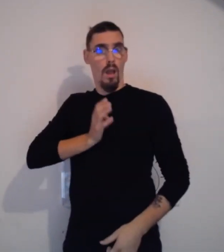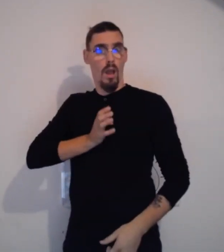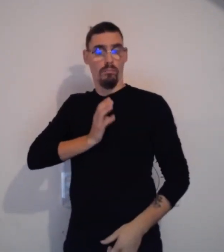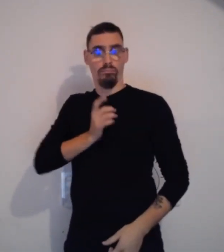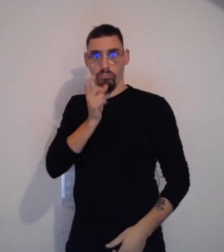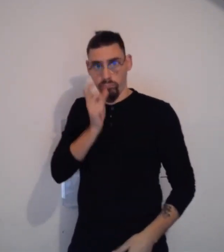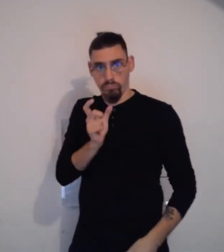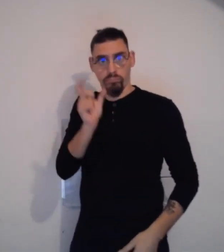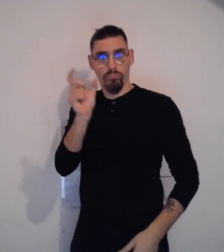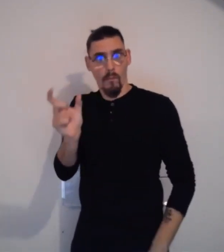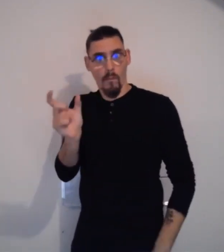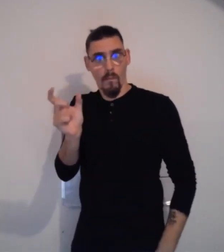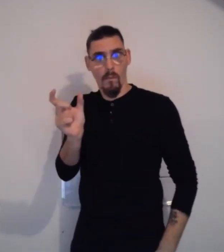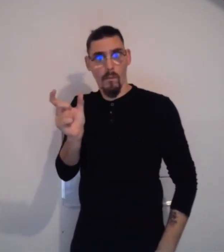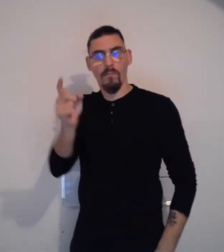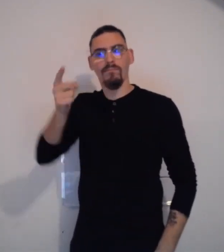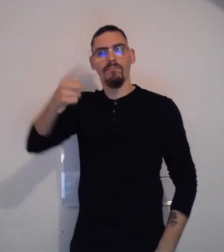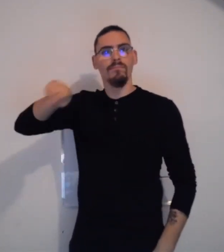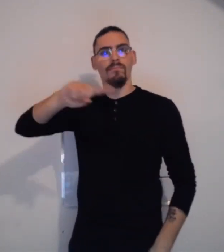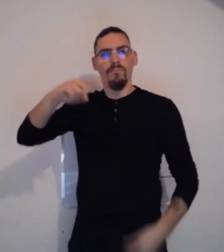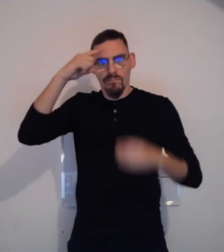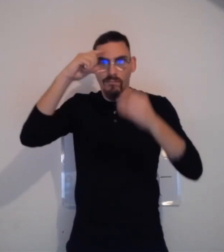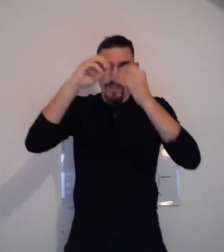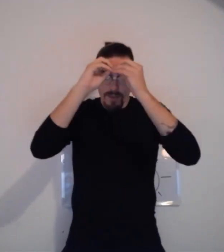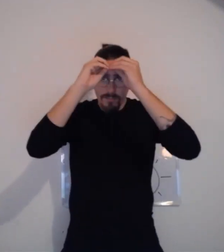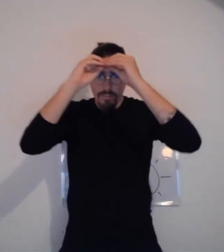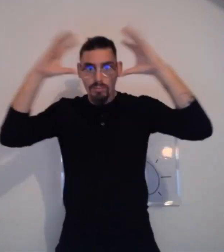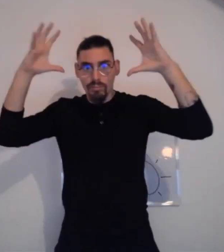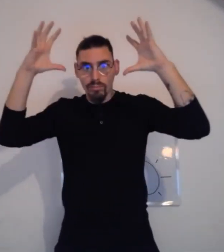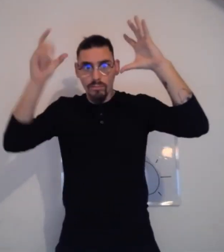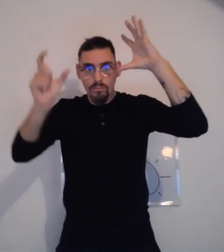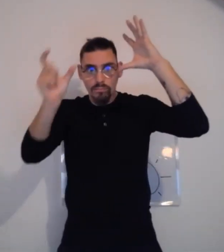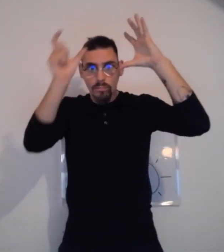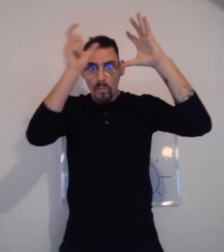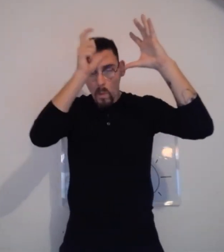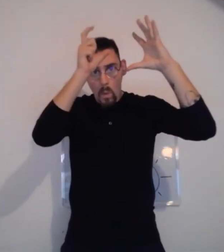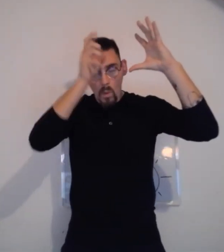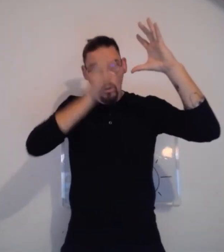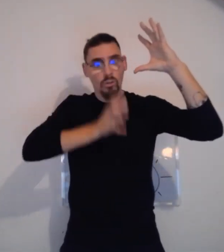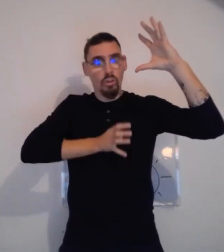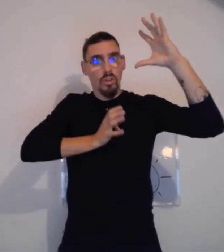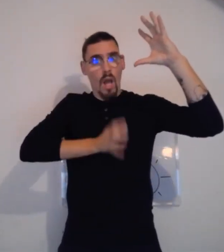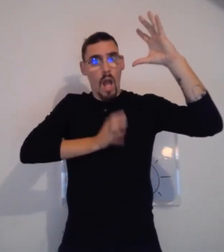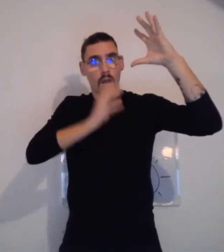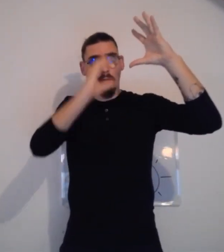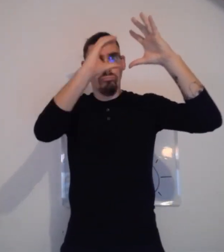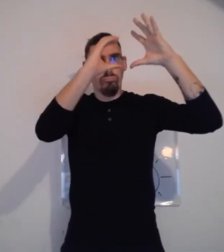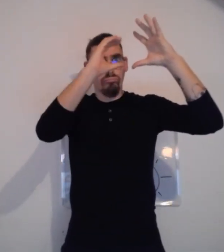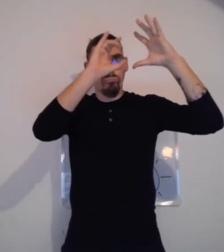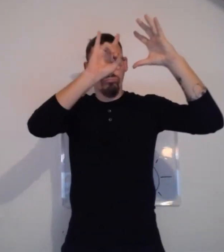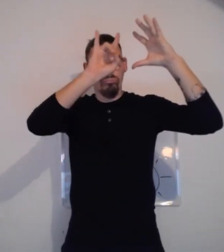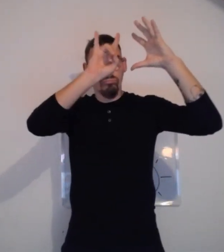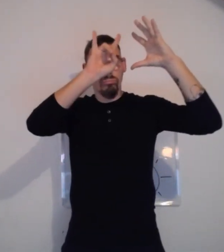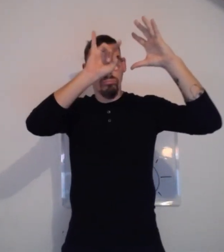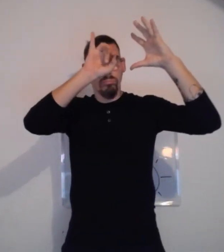je vous dis le mot chien, eh bien, c'est vrai que dans l'imaginaire des personnes, eh bien,